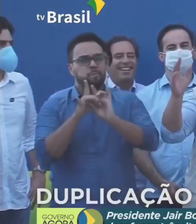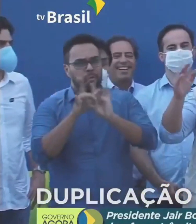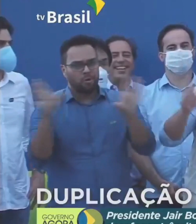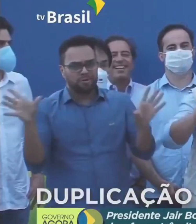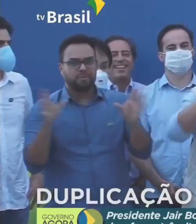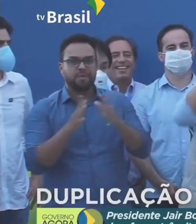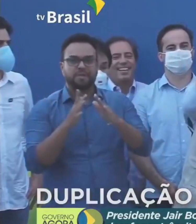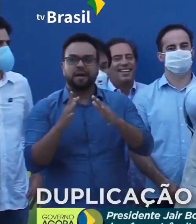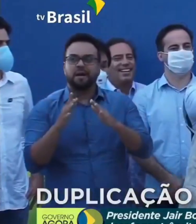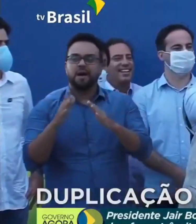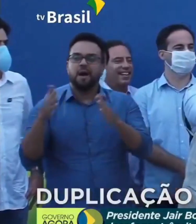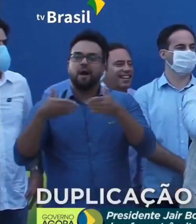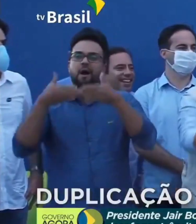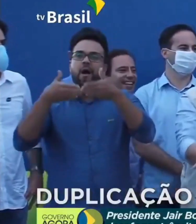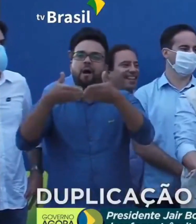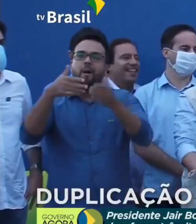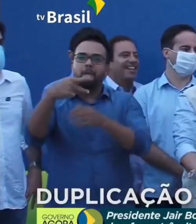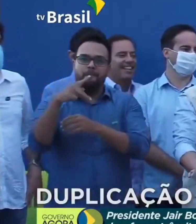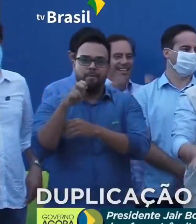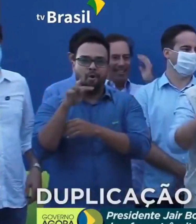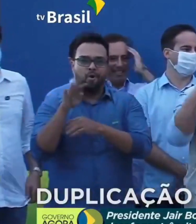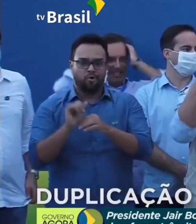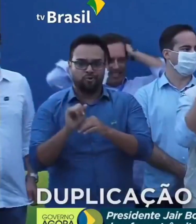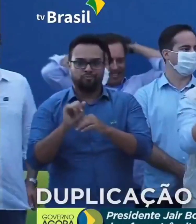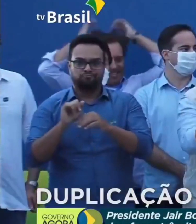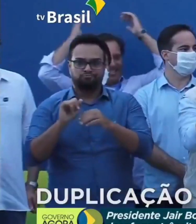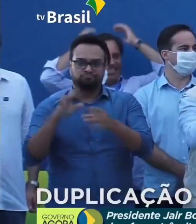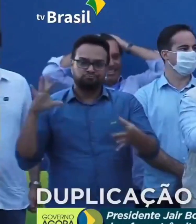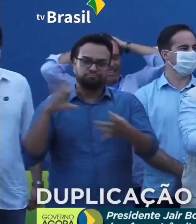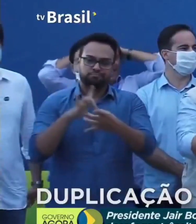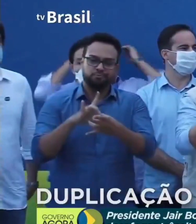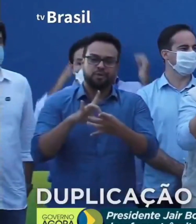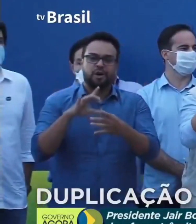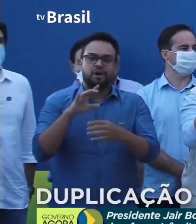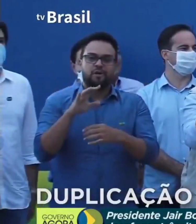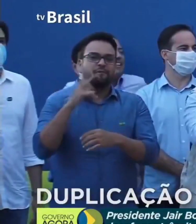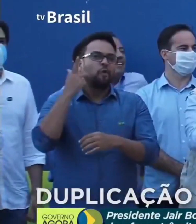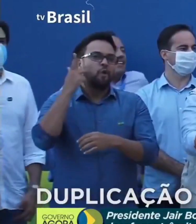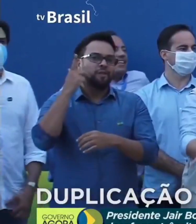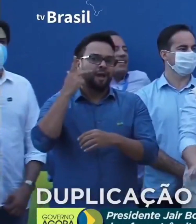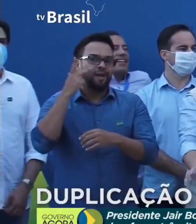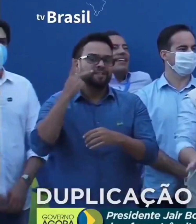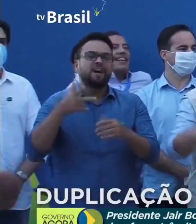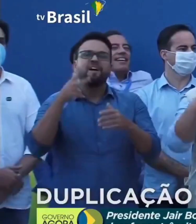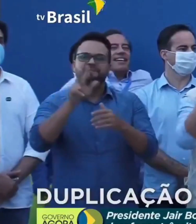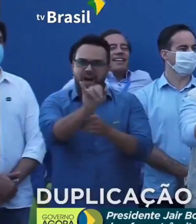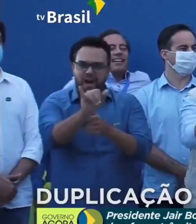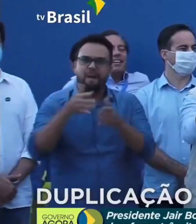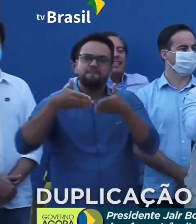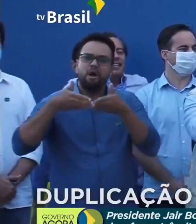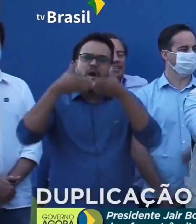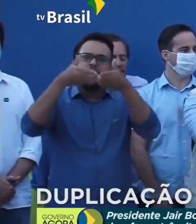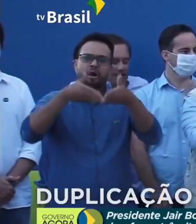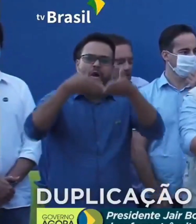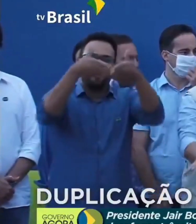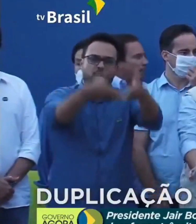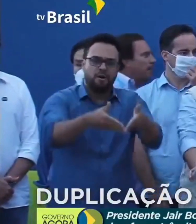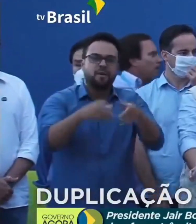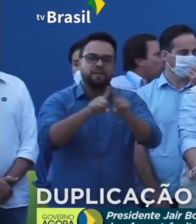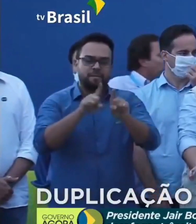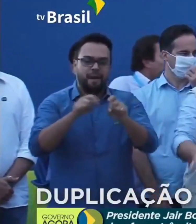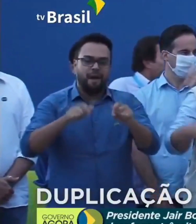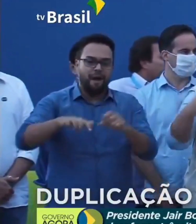do Porto de Fortaleza com o Porto de Pecém. Vai ser uma importante rota de escoamento de carga, uma importante rota para o setor